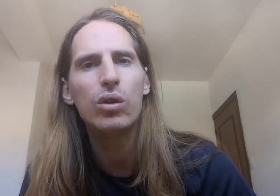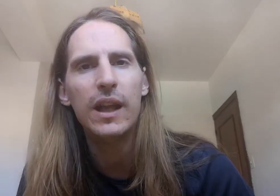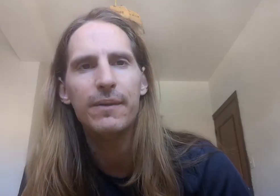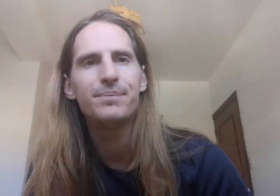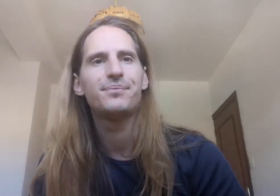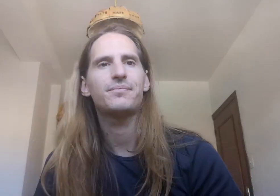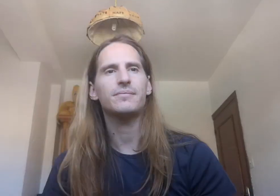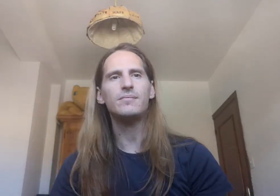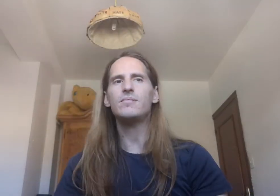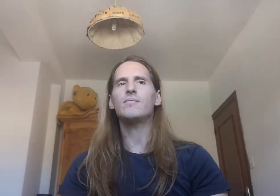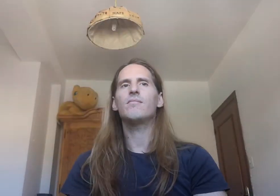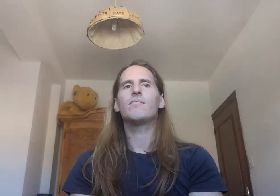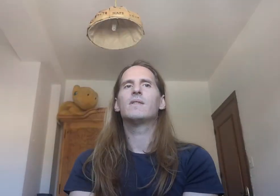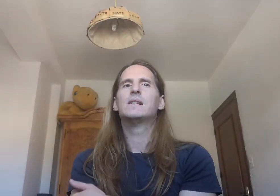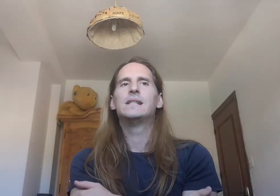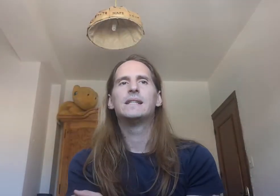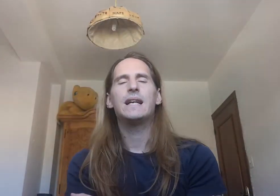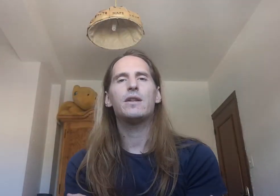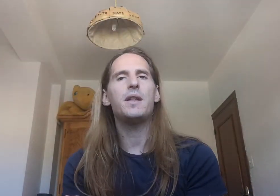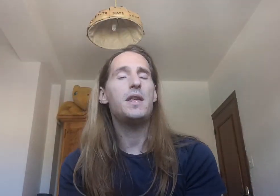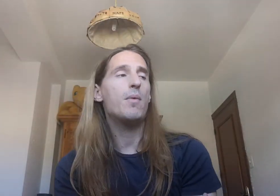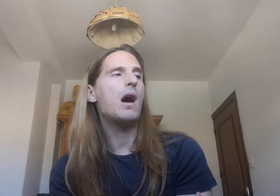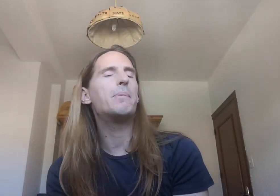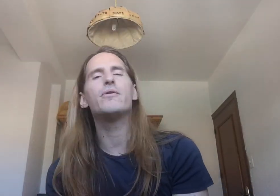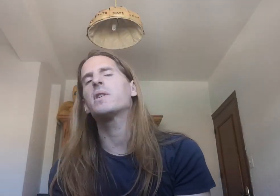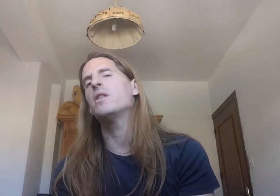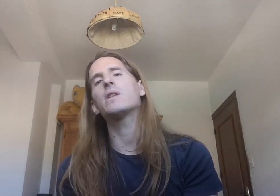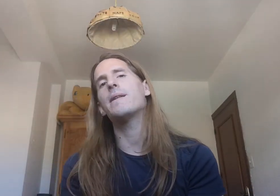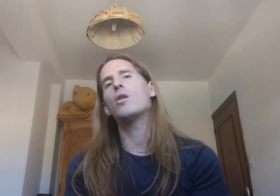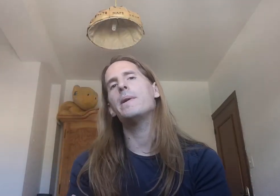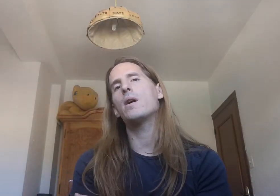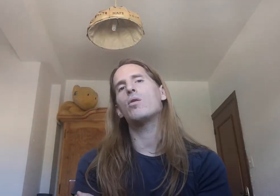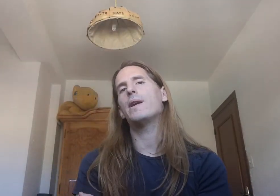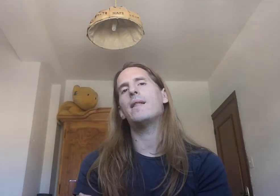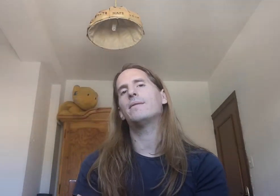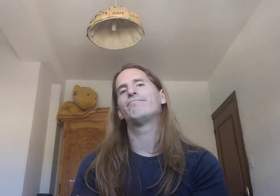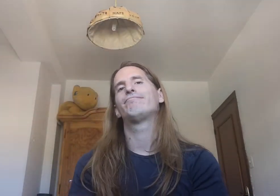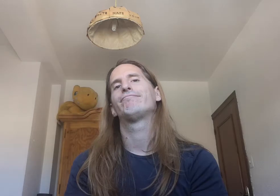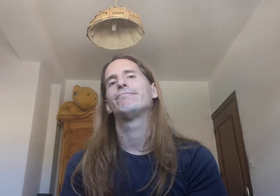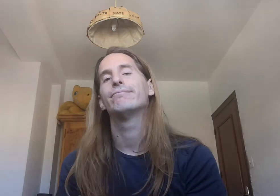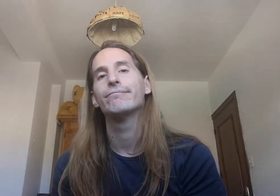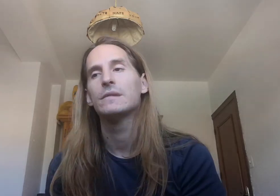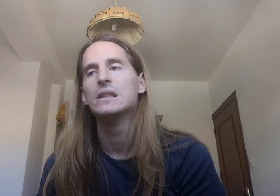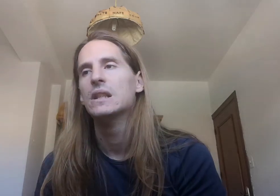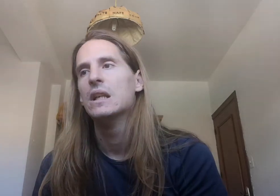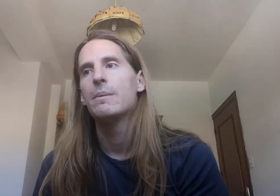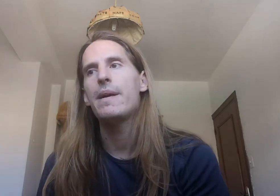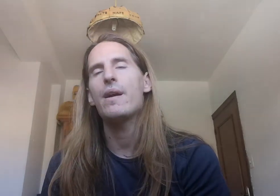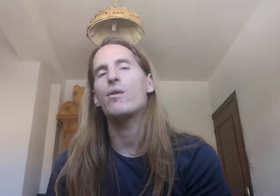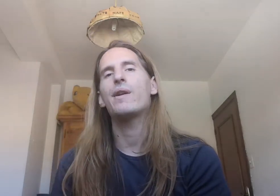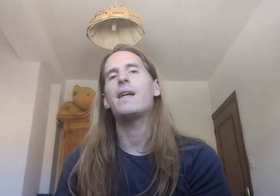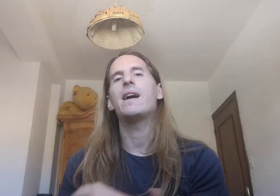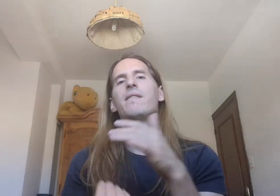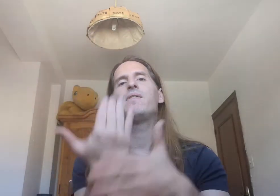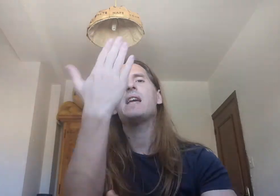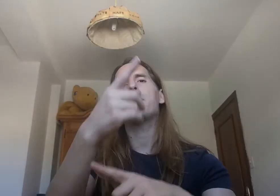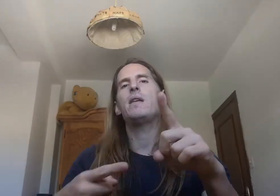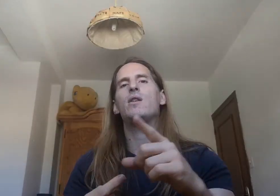guste entonces decimos a puños que yo trabajo media jornada media jornada día medio